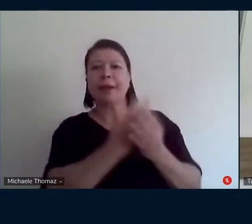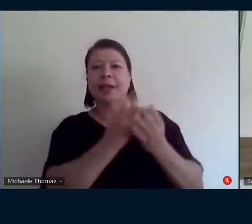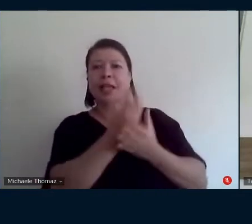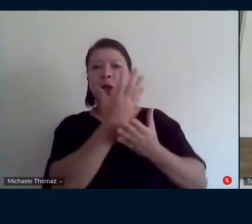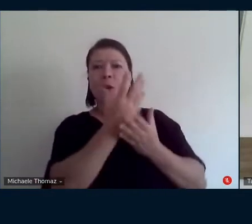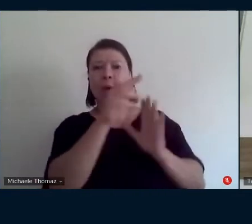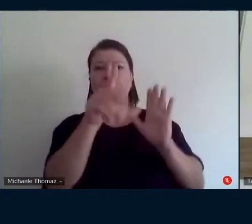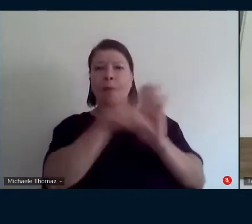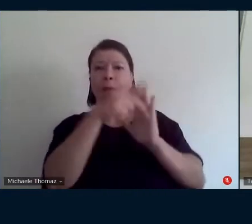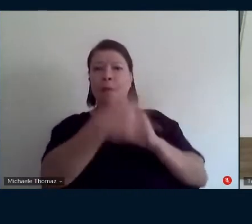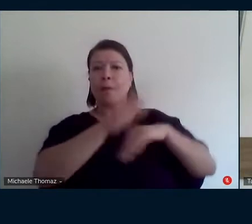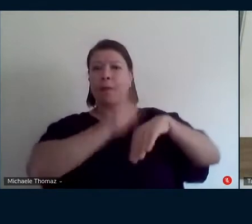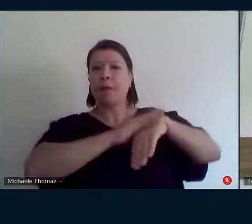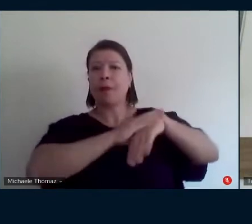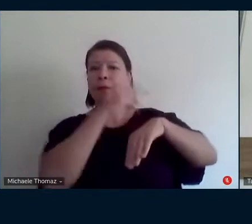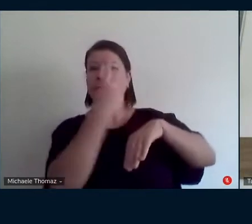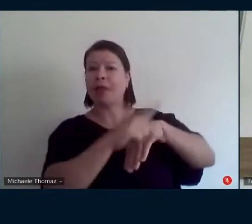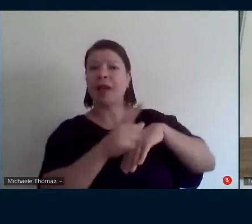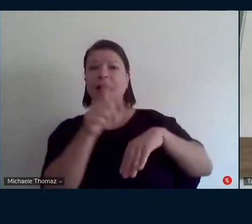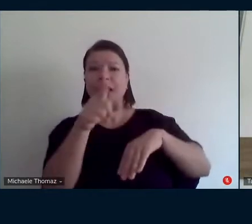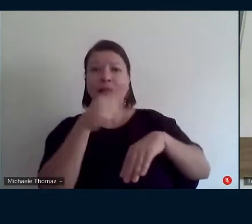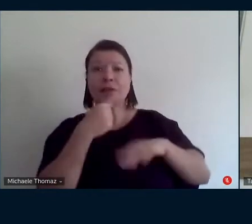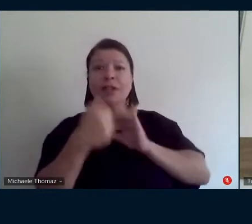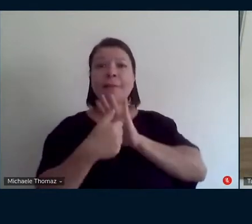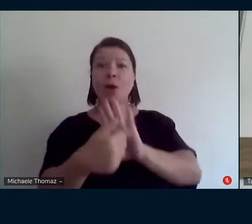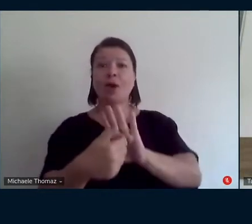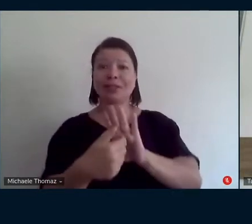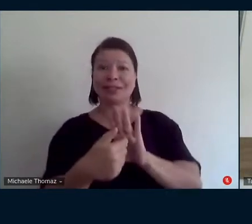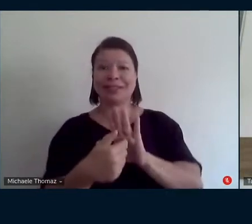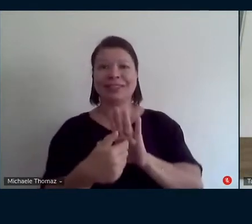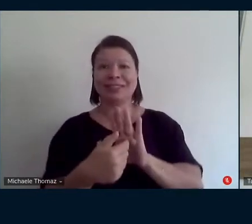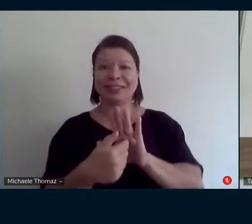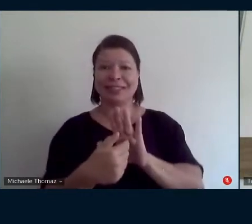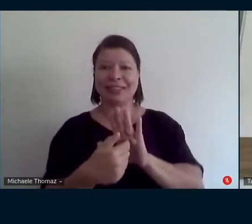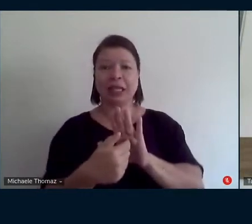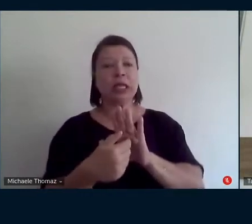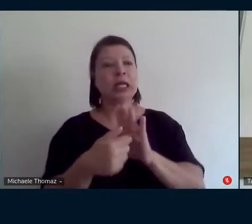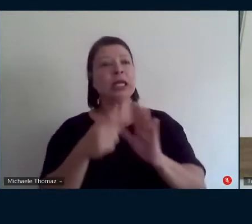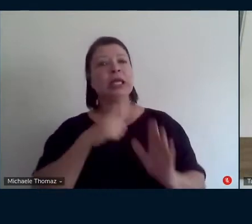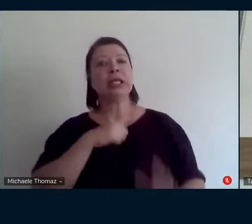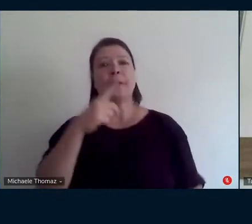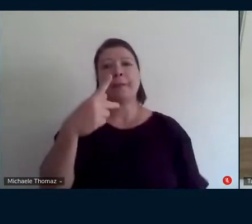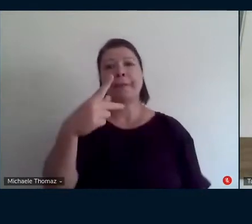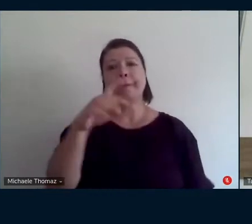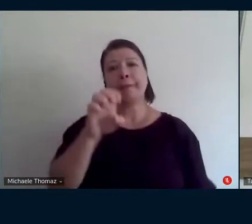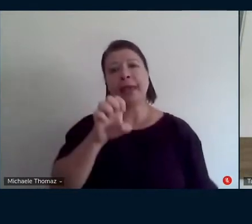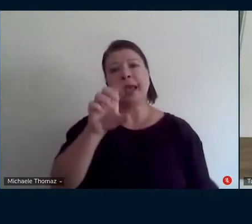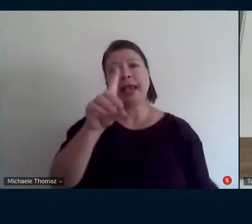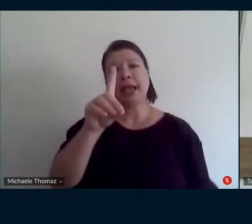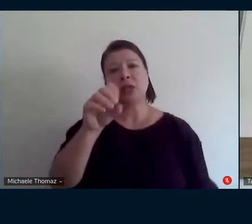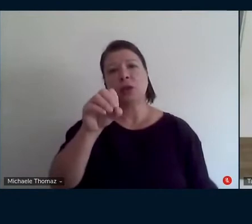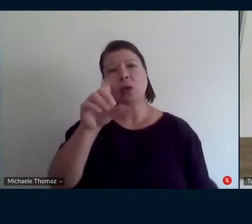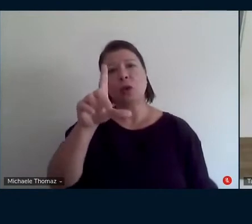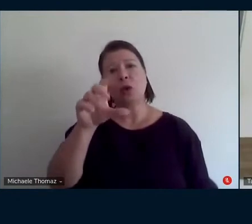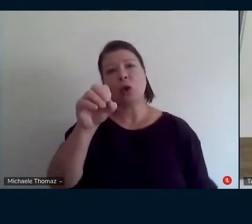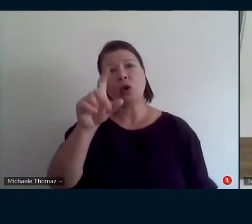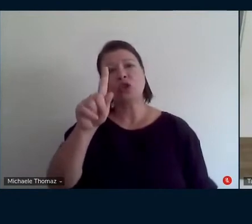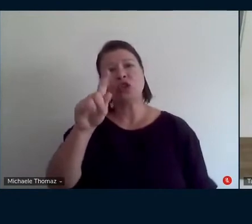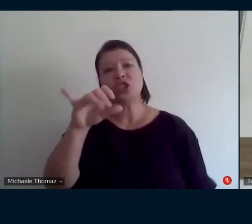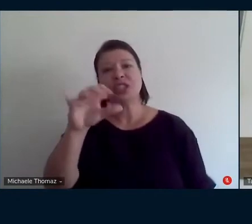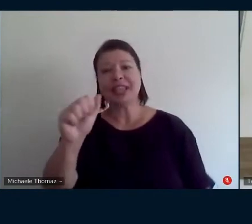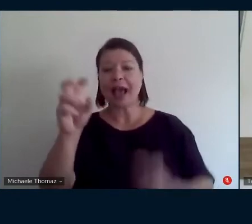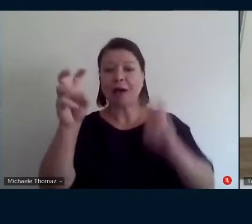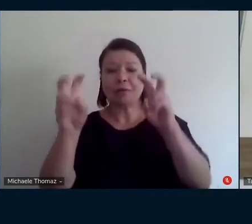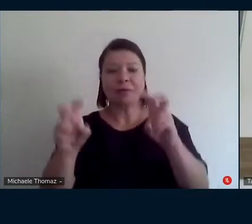ela e você traz esse momento da pedologia que eu acho super importante na tese da